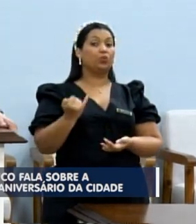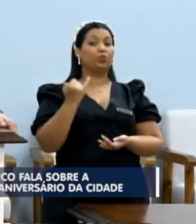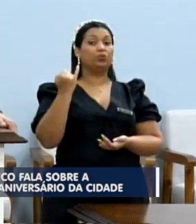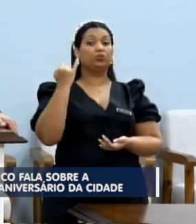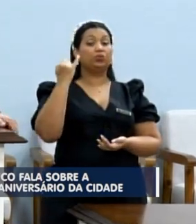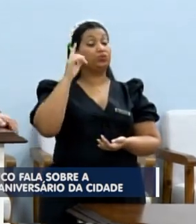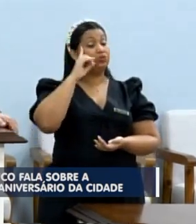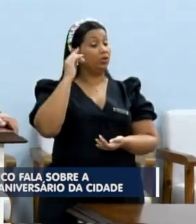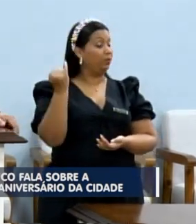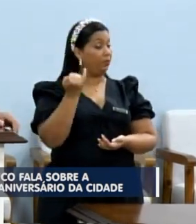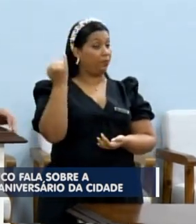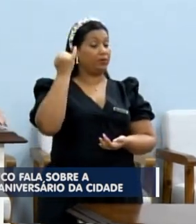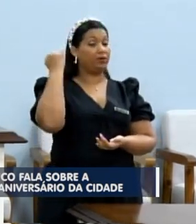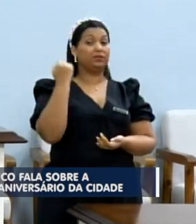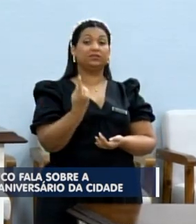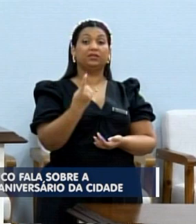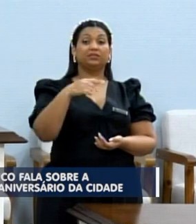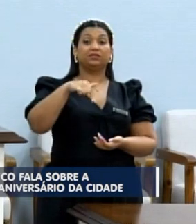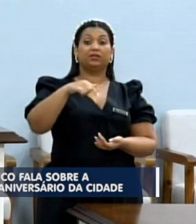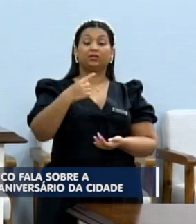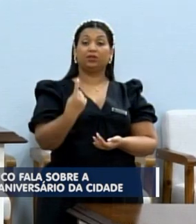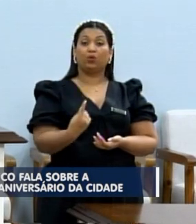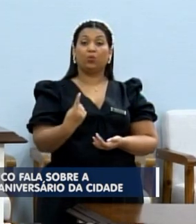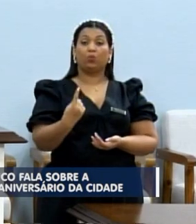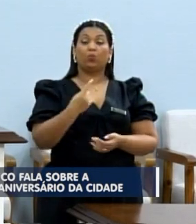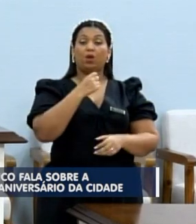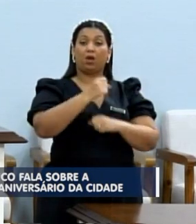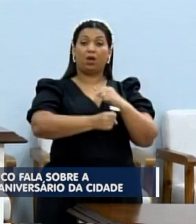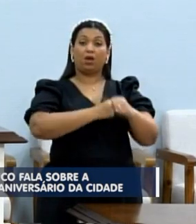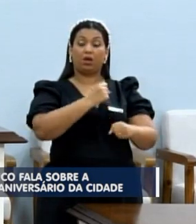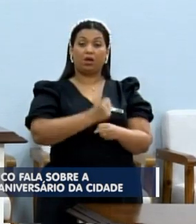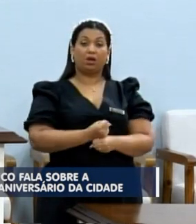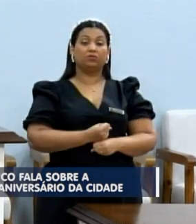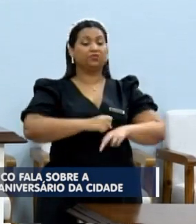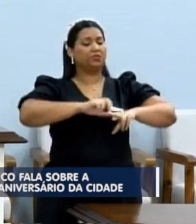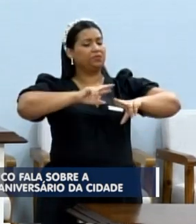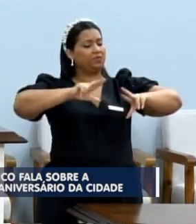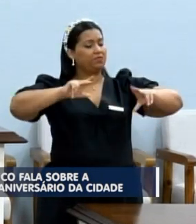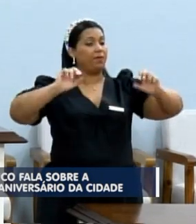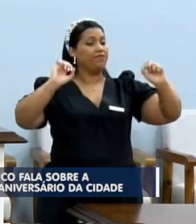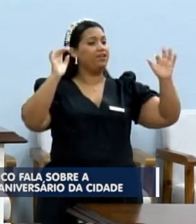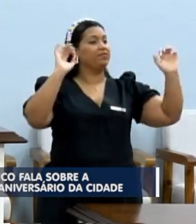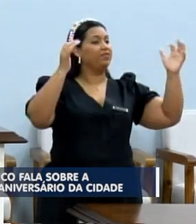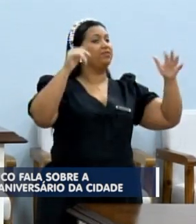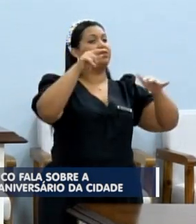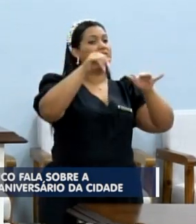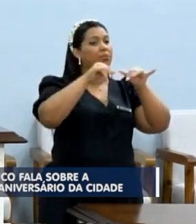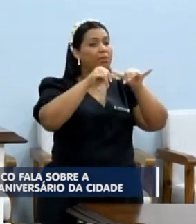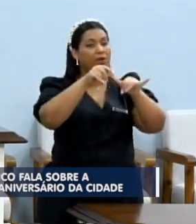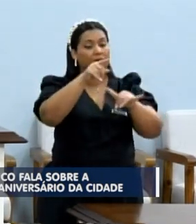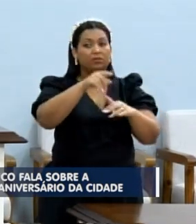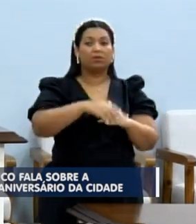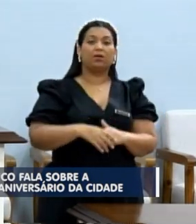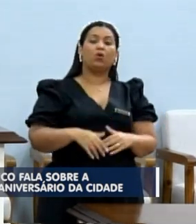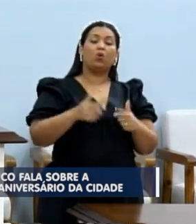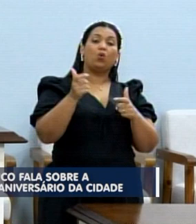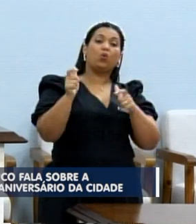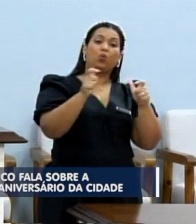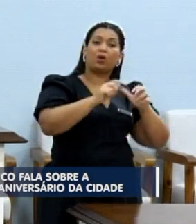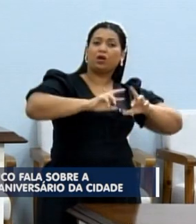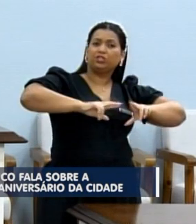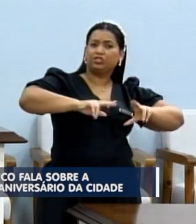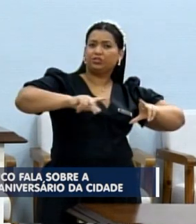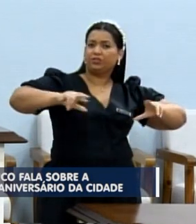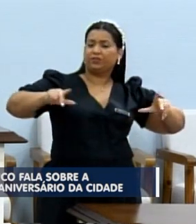171 anos de aniversário, onde tivemos várias comemorações, um mercadão, em vários locais